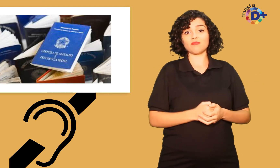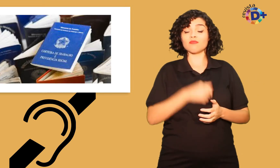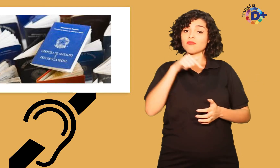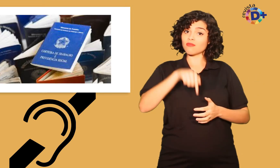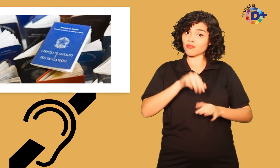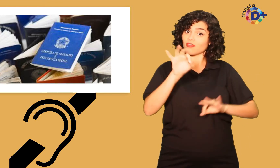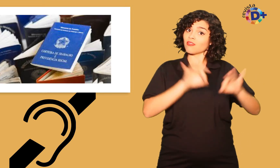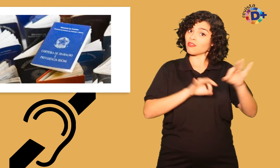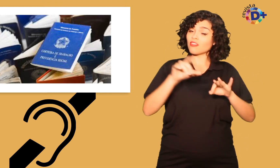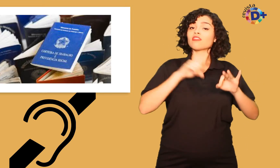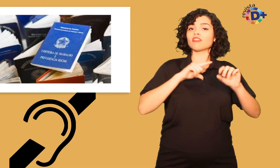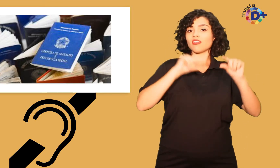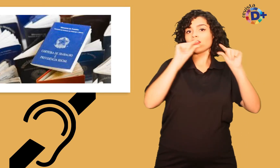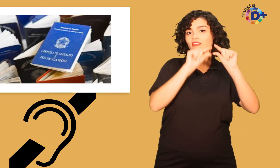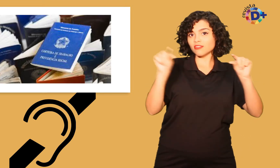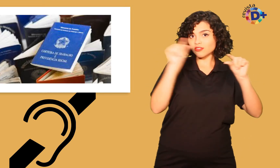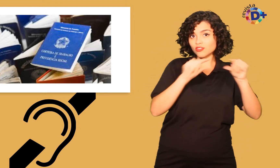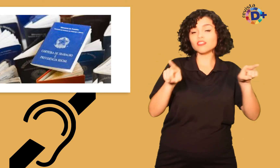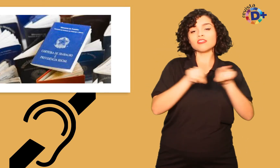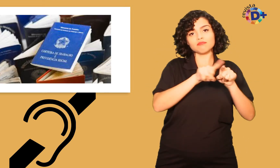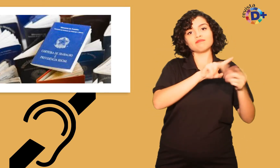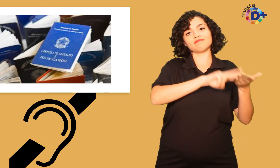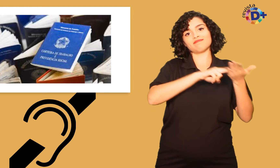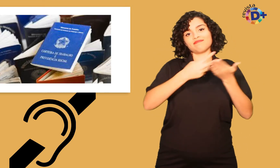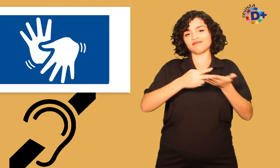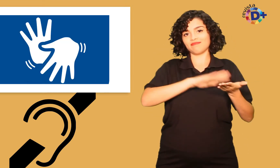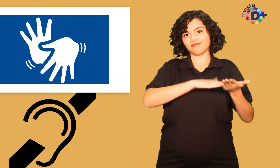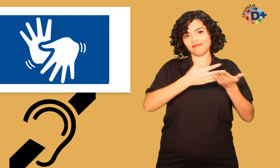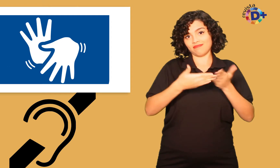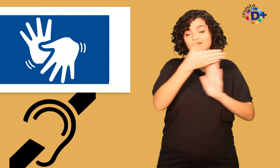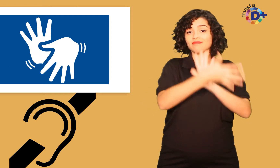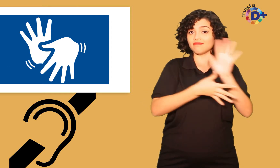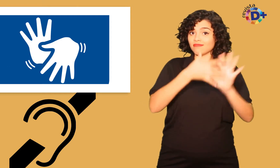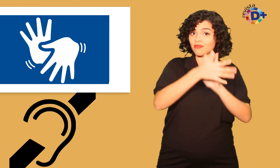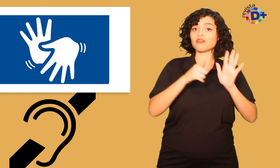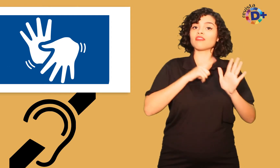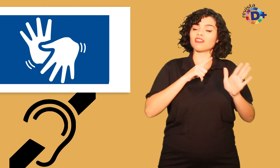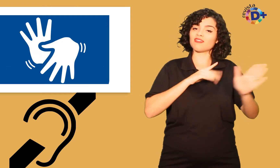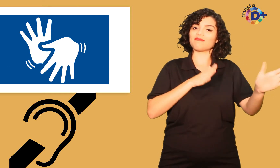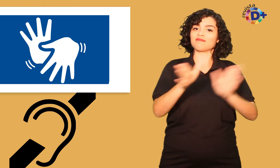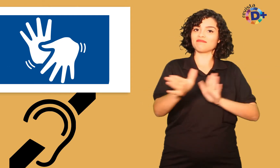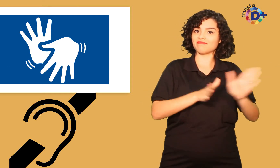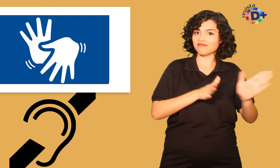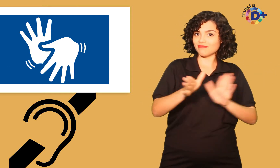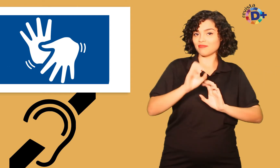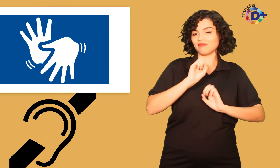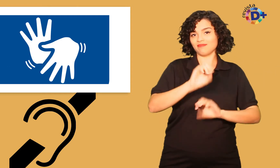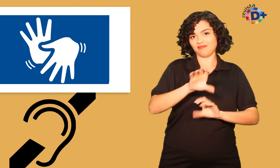O programa possui legendas e tradução, garantindo acessibilidade ao conteúdo das aulas.